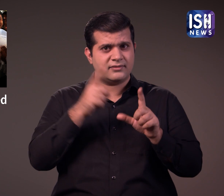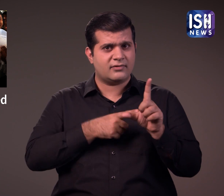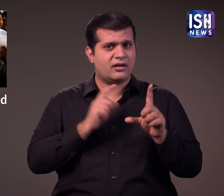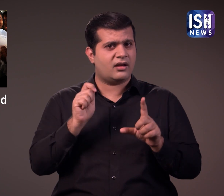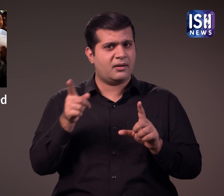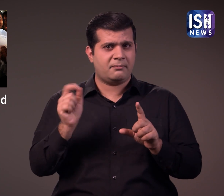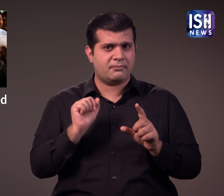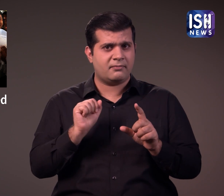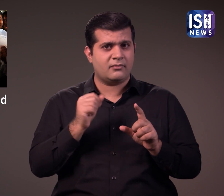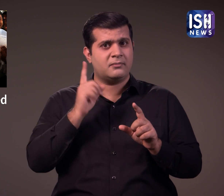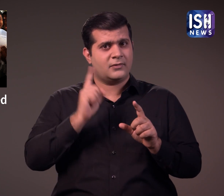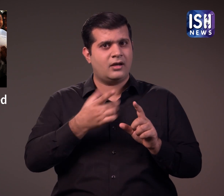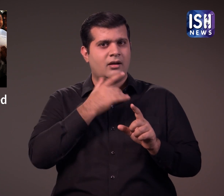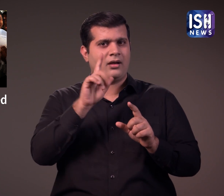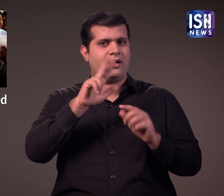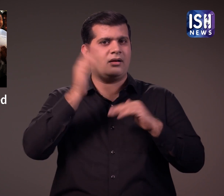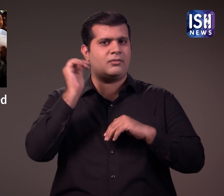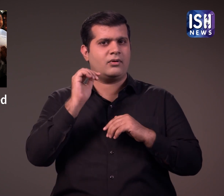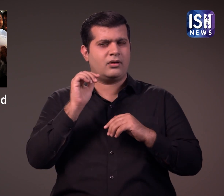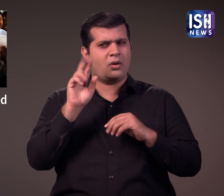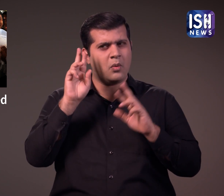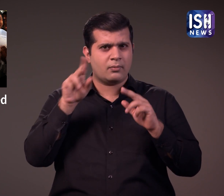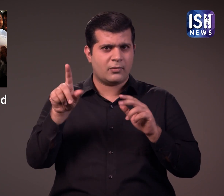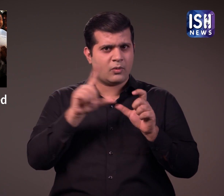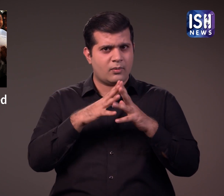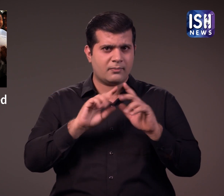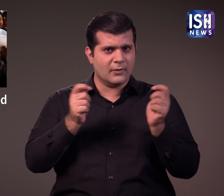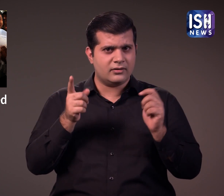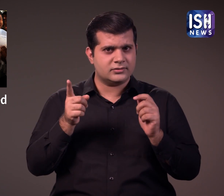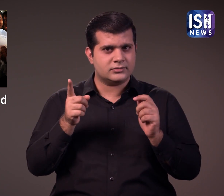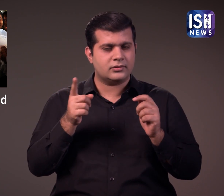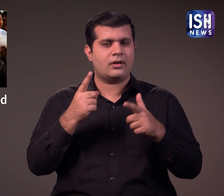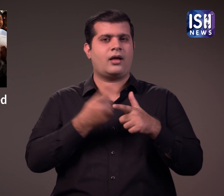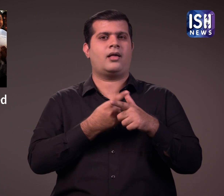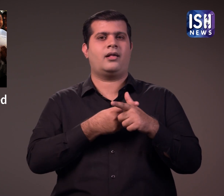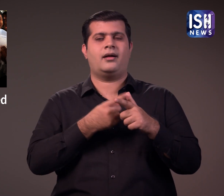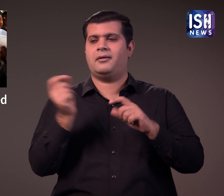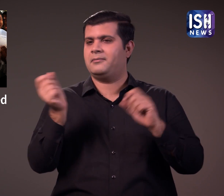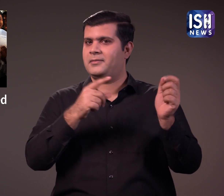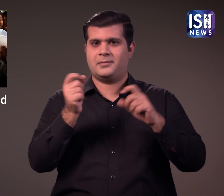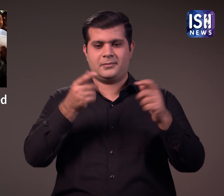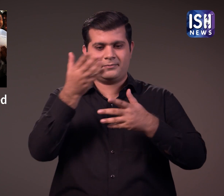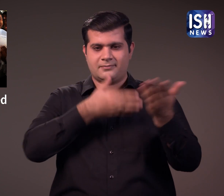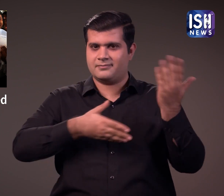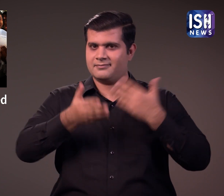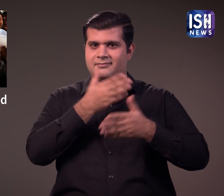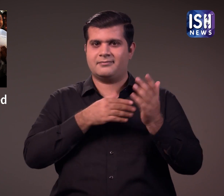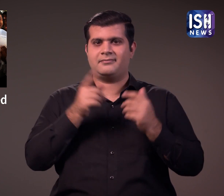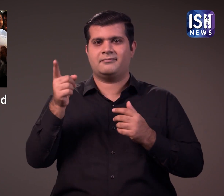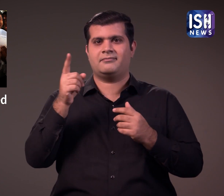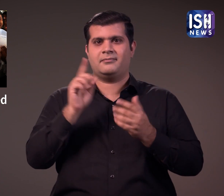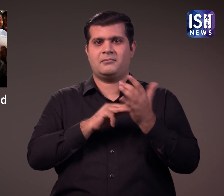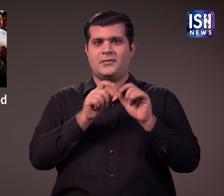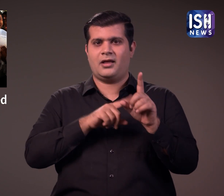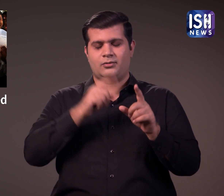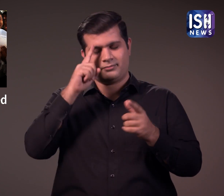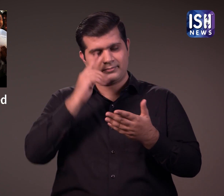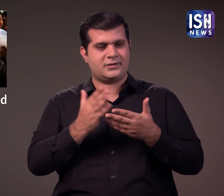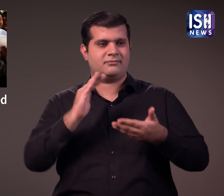की कानूनी उमर तो 18 साल है उमीद है कि यह कानूनी है एक महापौर की घडियाल से शादी करने की अजीबो करीब